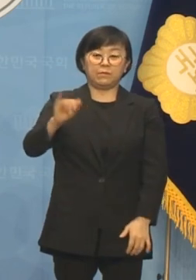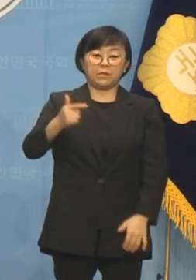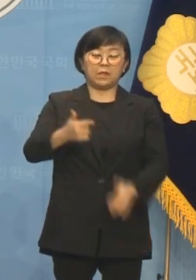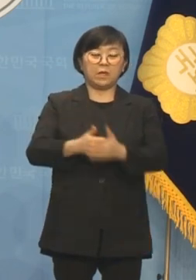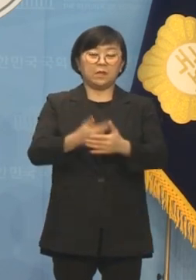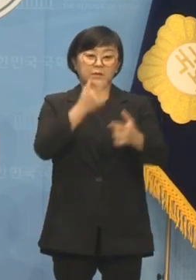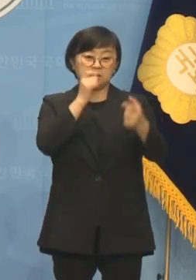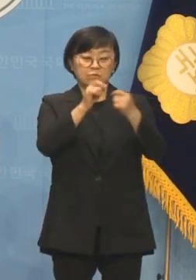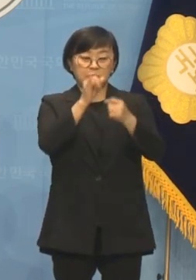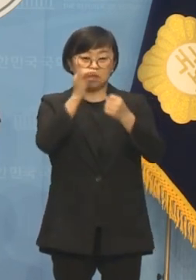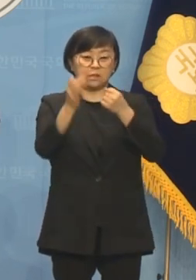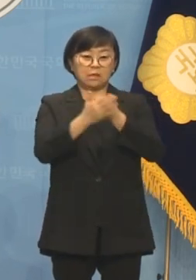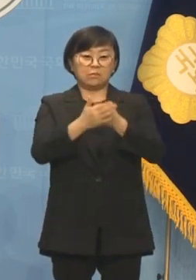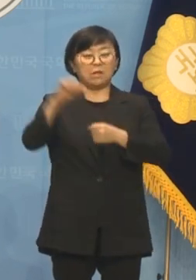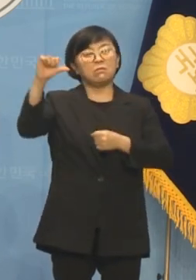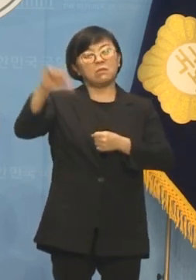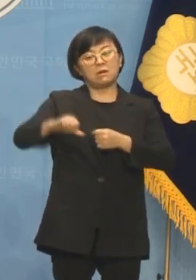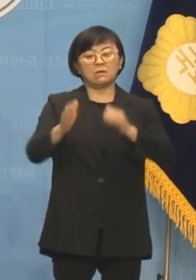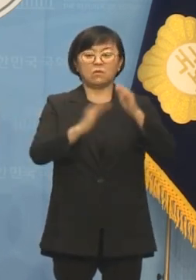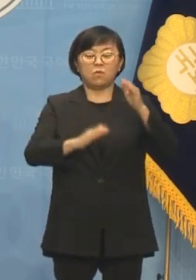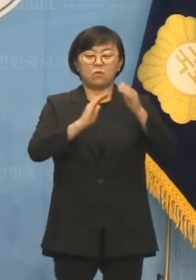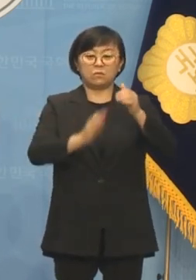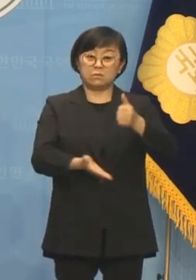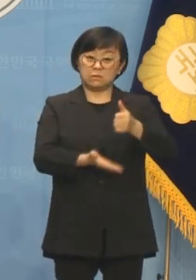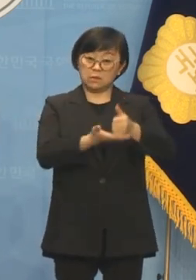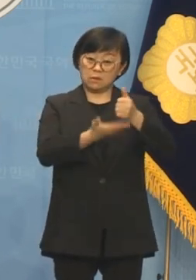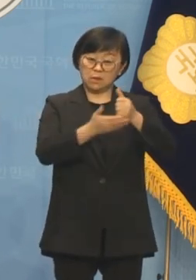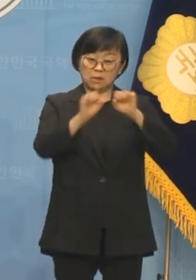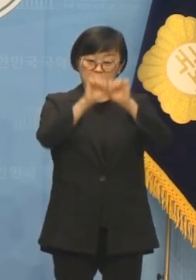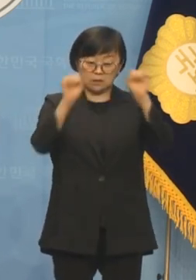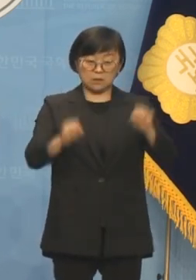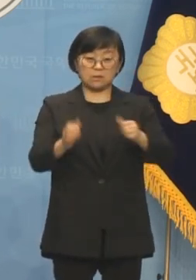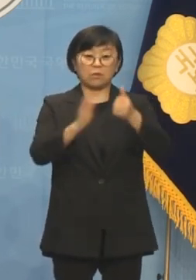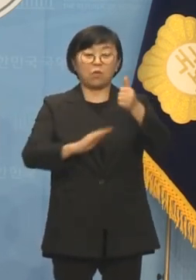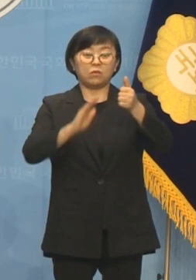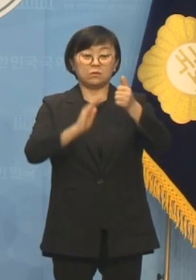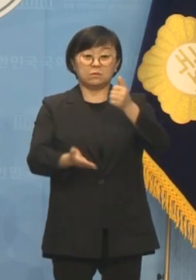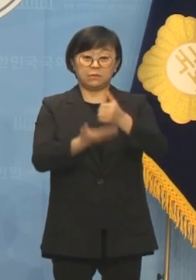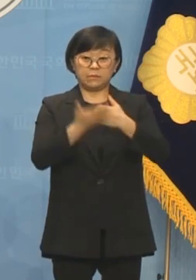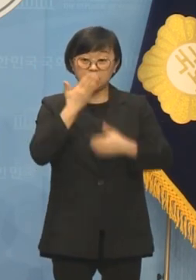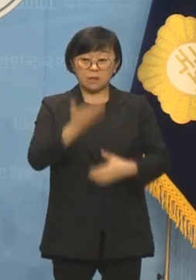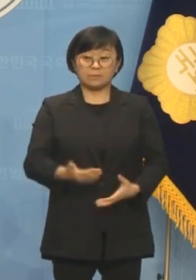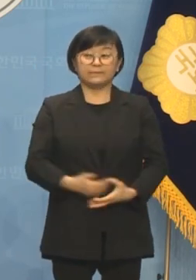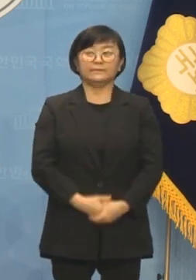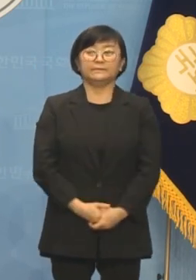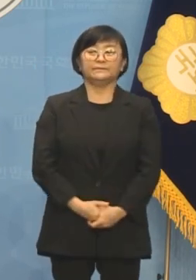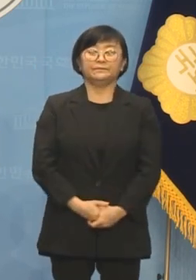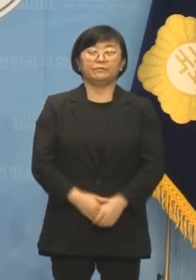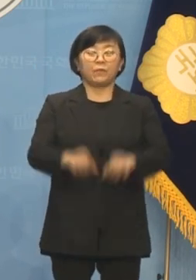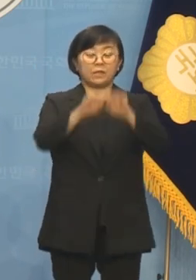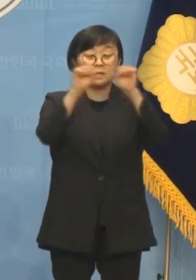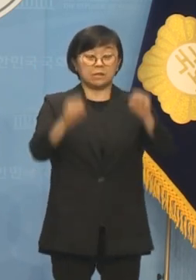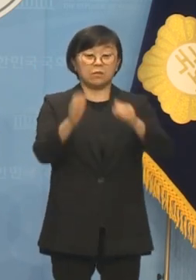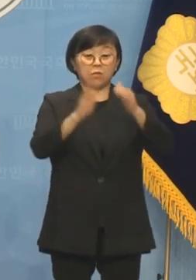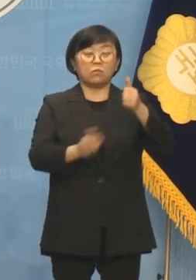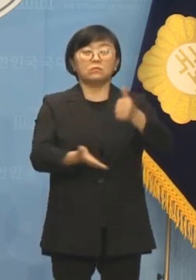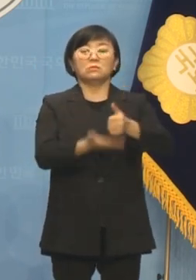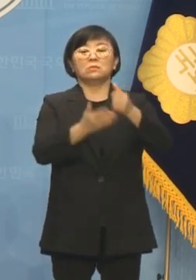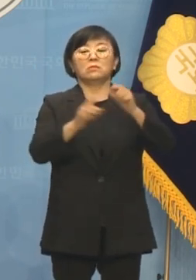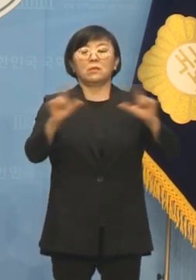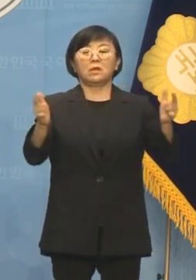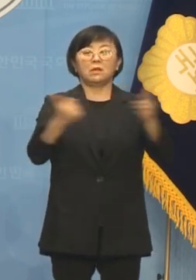친분이 있기에 탈락하는 공천이 어떻게 시스템 공천일 수 있겠습니까? 시스템 공천이 아니라